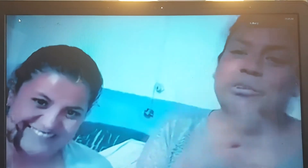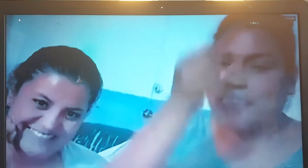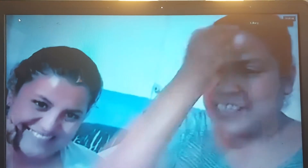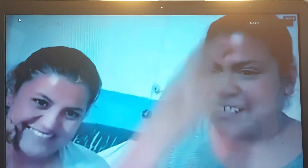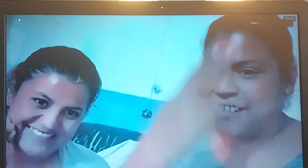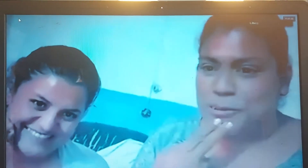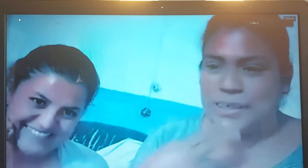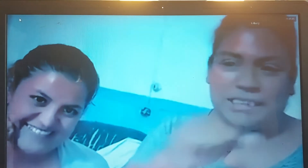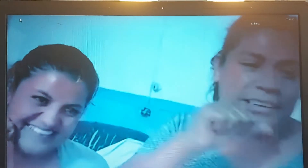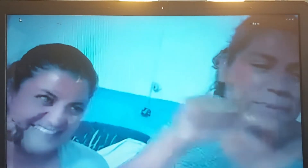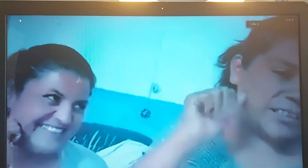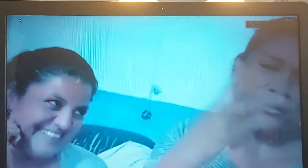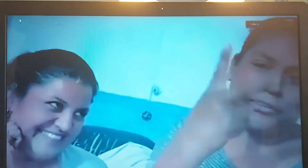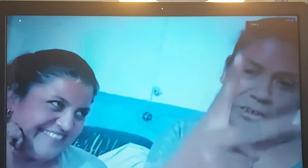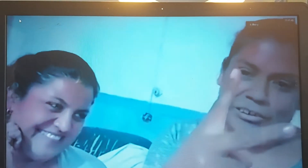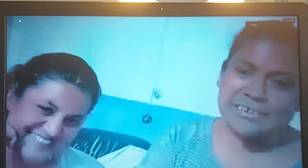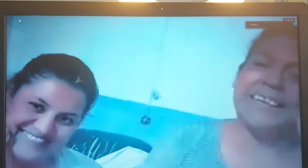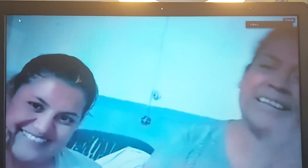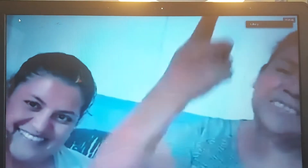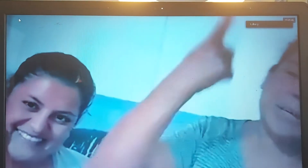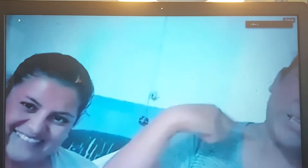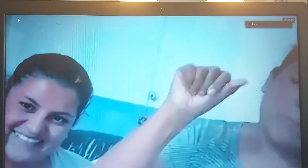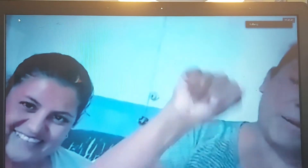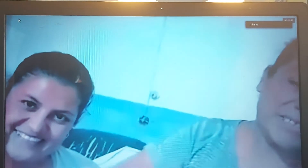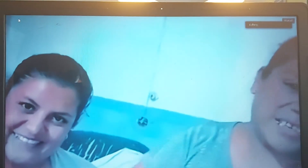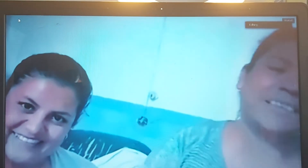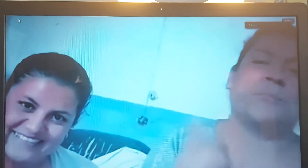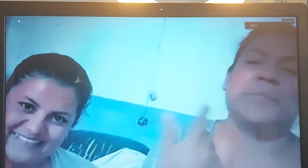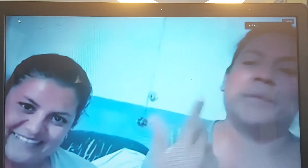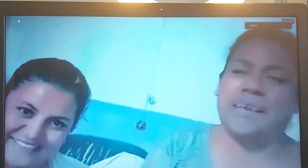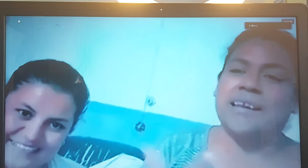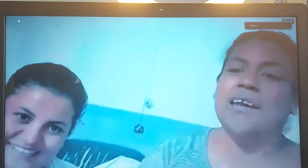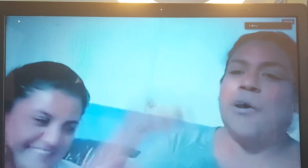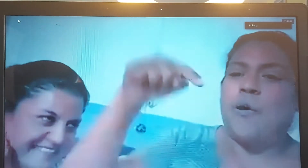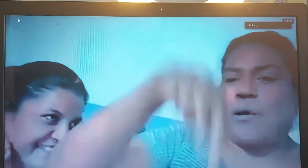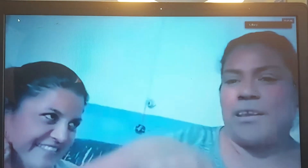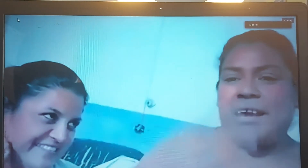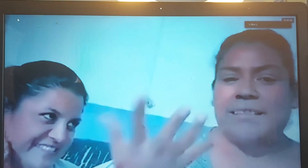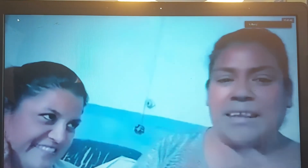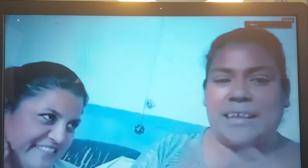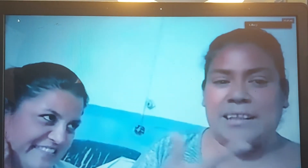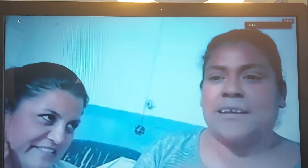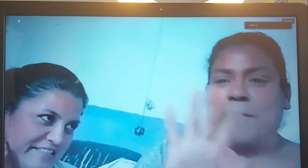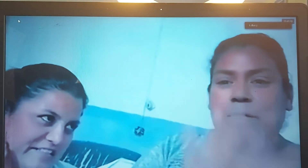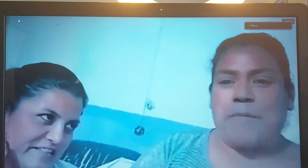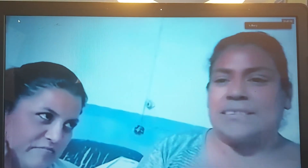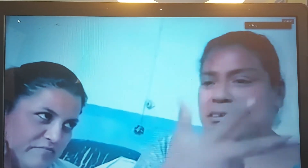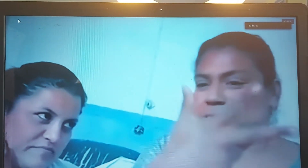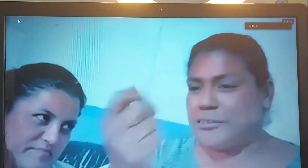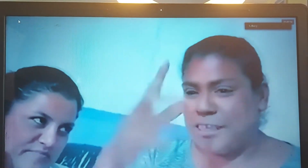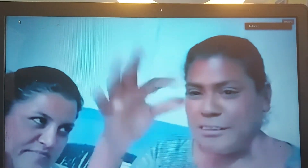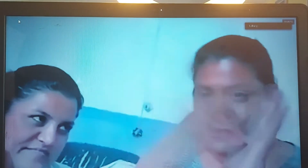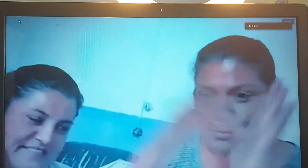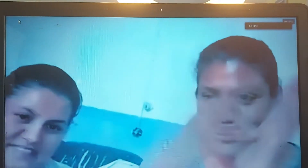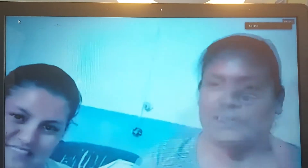de Seitu, ayer vendió dos, la semana pasada también, hoy ya tiene más de 800 puntos